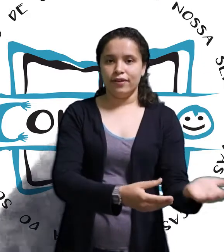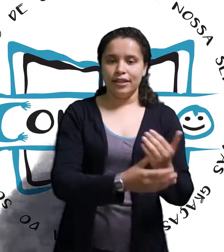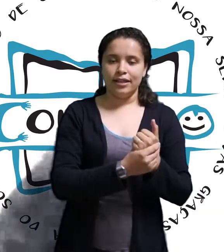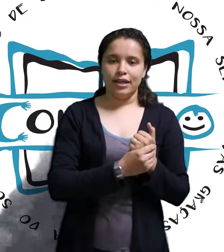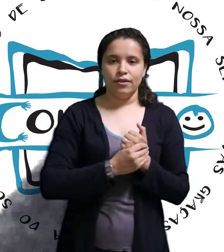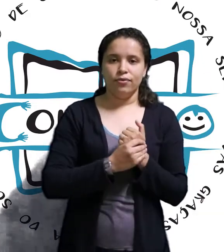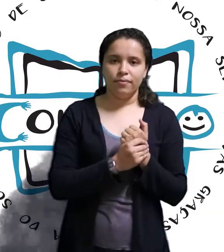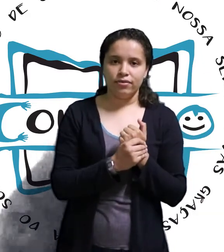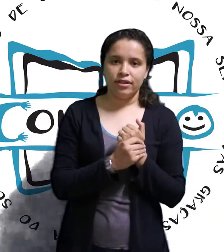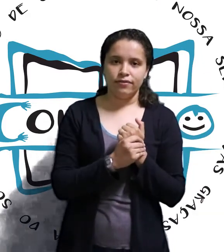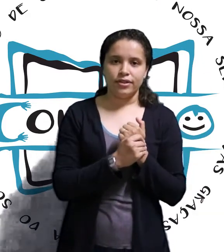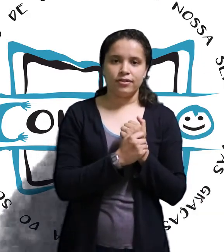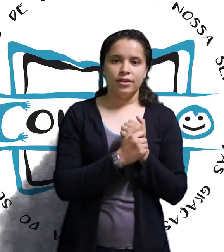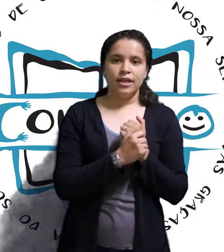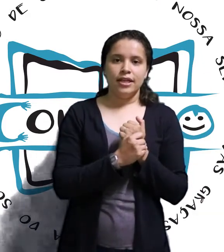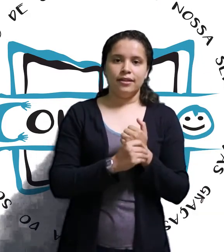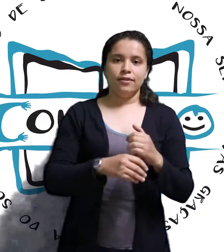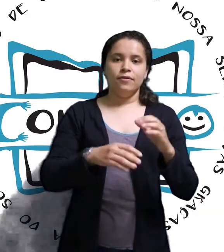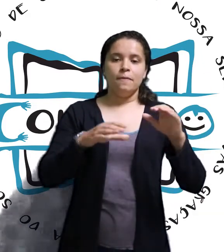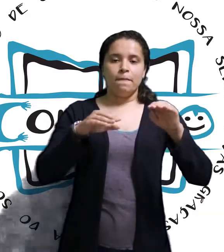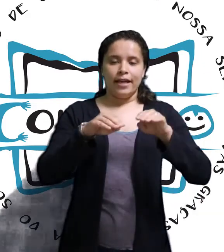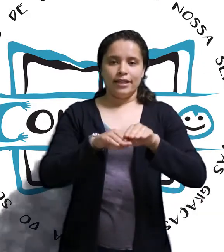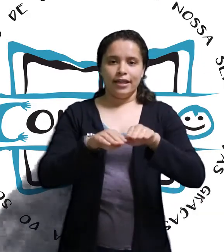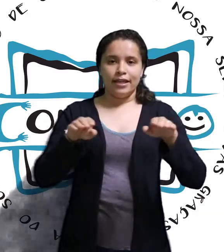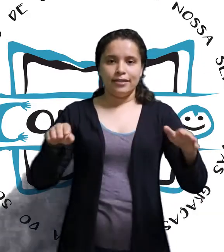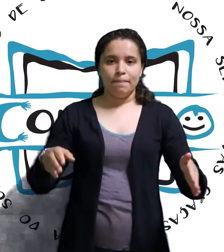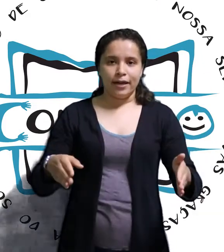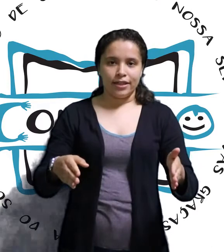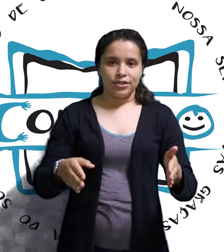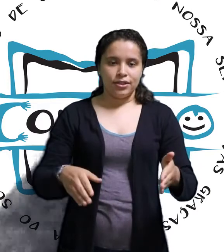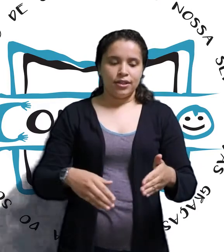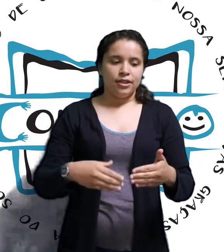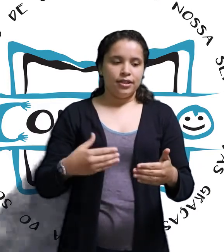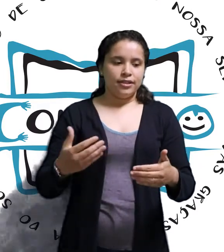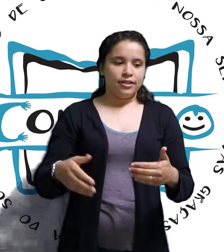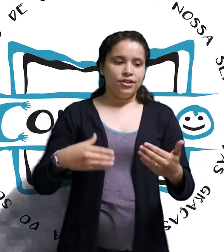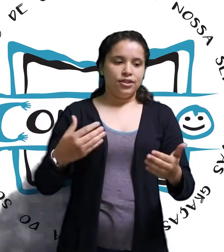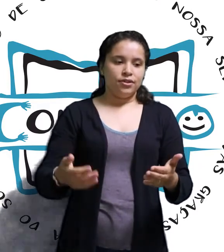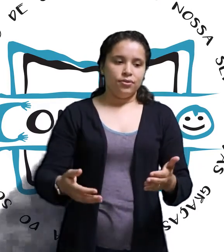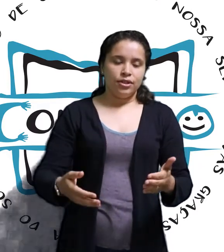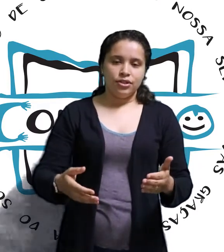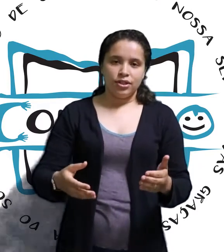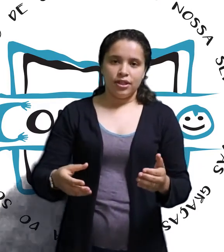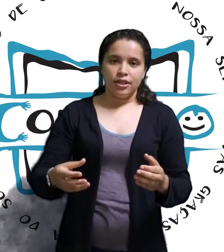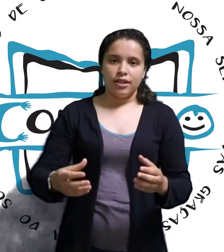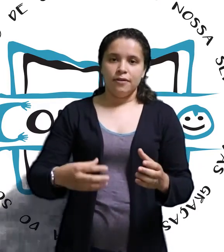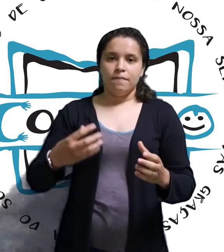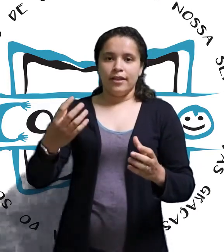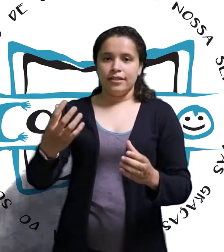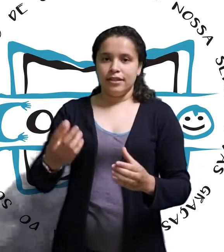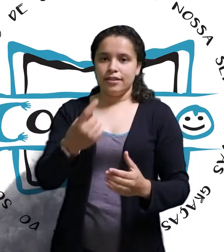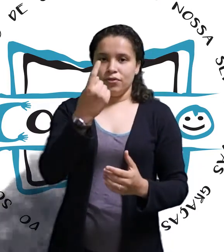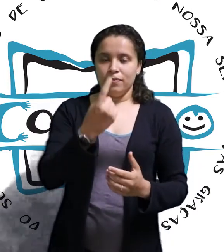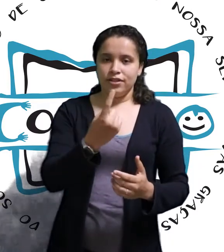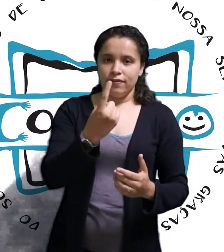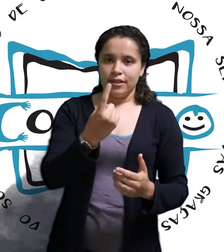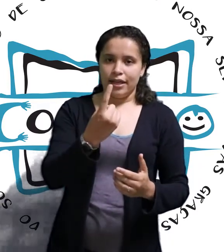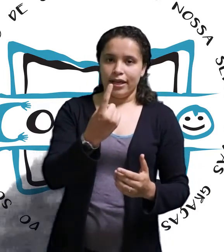validar o meu serviço. Então, entra nessa parte, nesse sentido de que existe uma atividade,